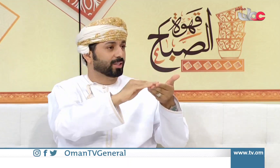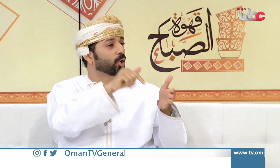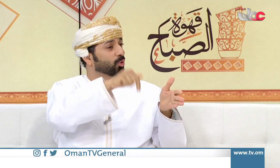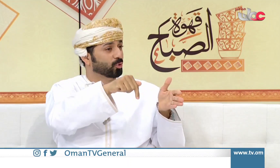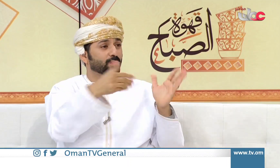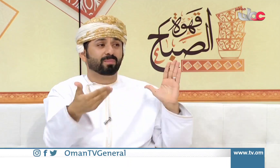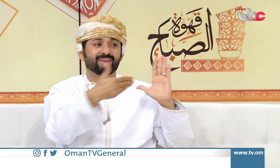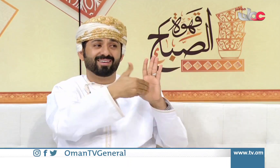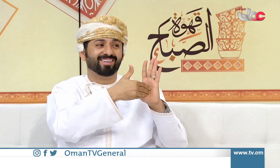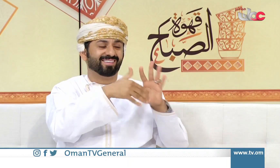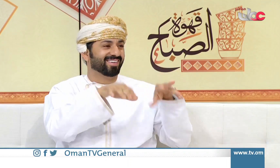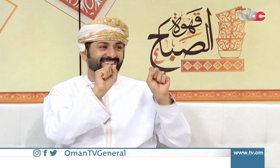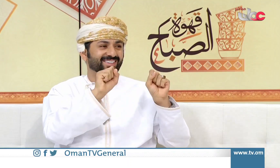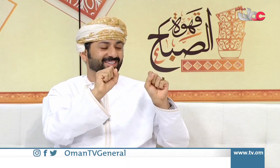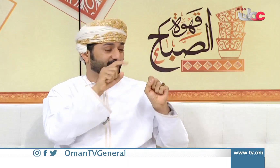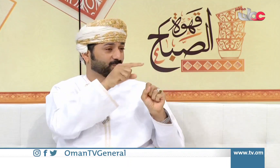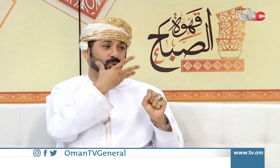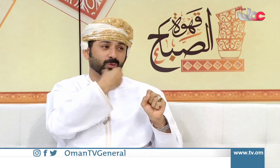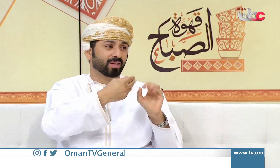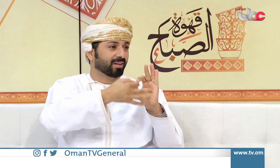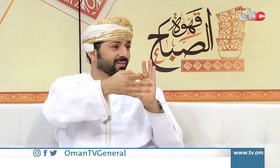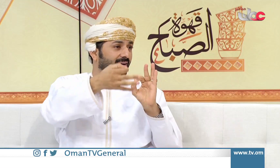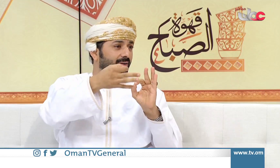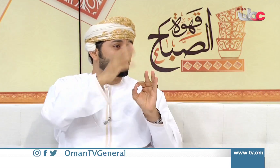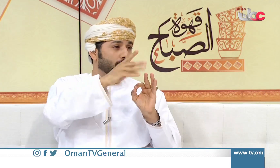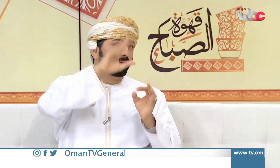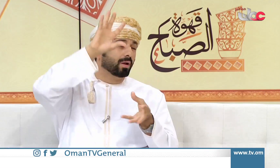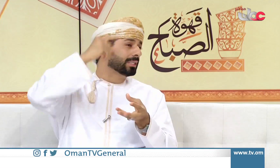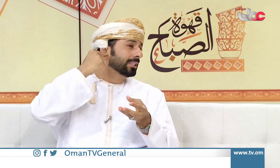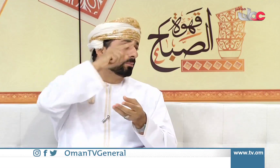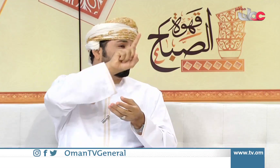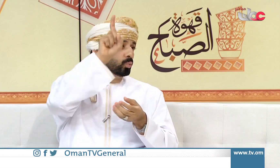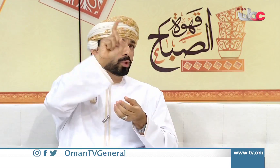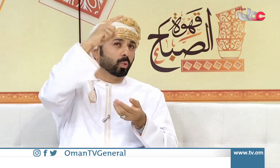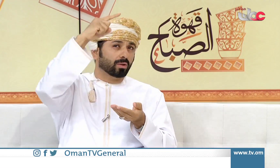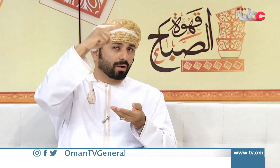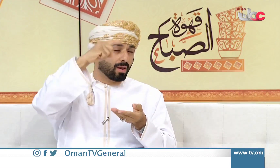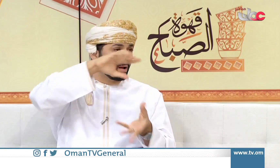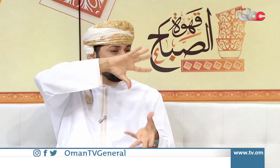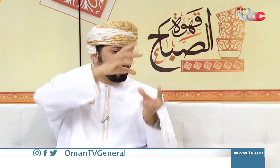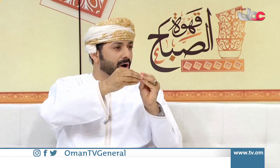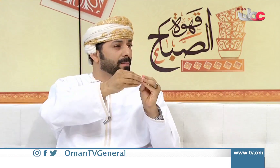علمي أعلى وتحقق طموحك في الأخير ما هي الكلمة طبعاً أشكرك على سردك الجميل